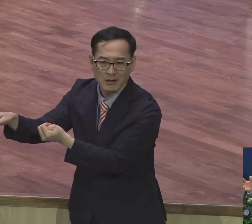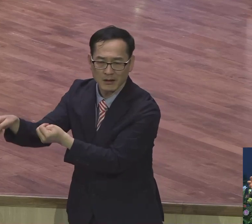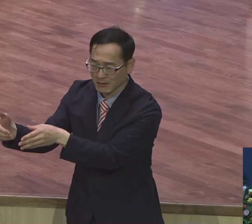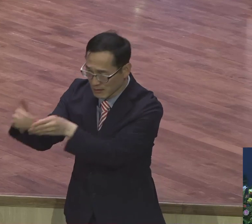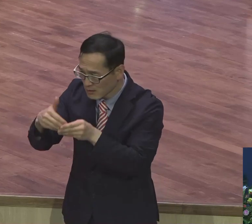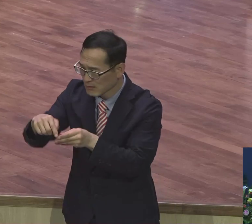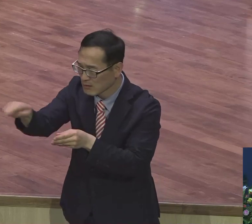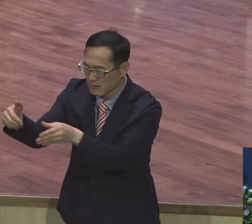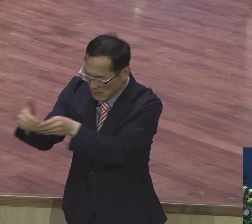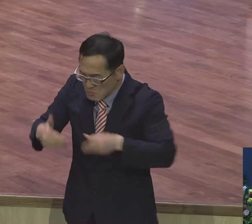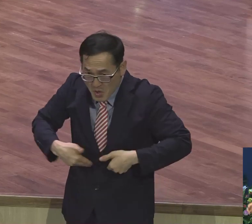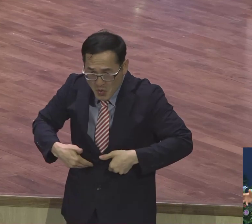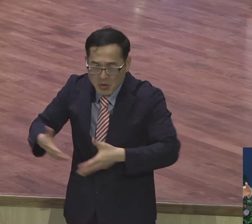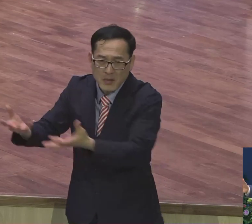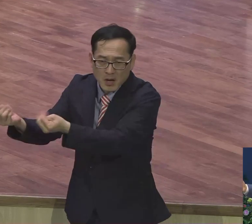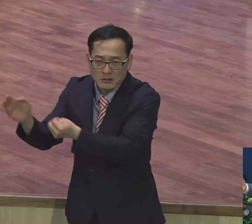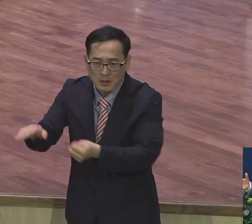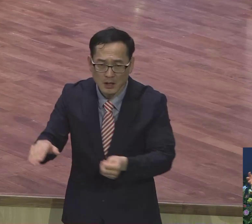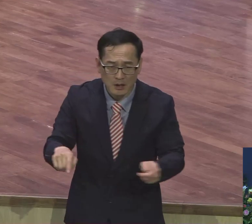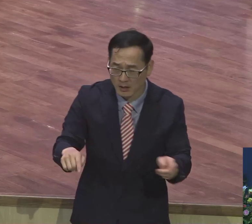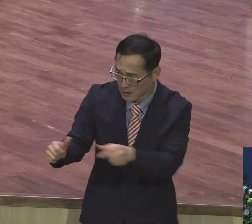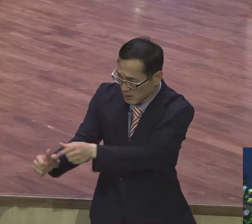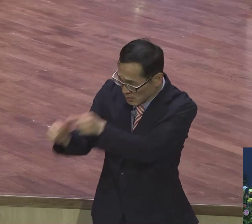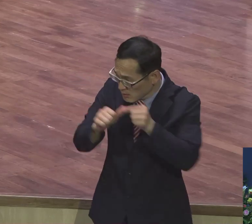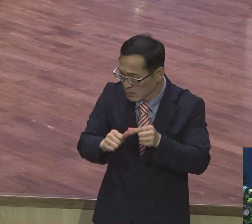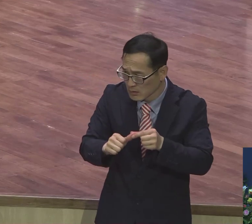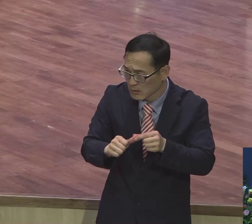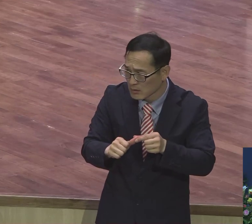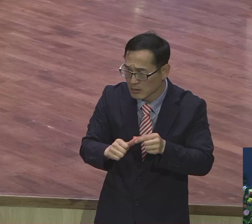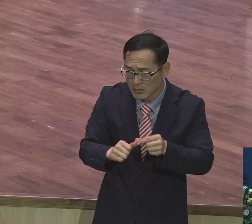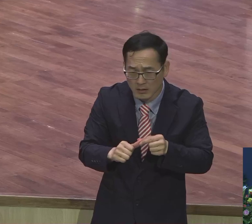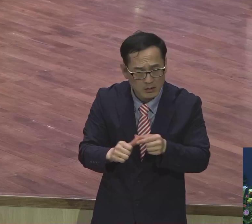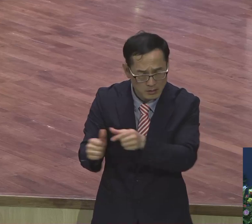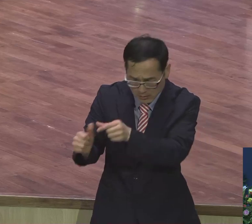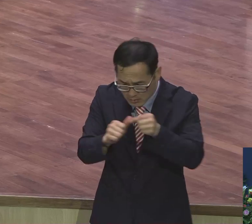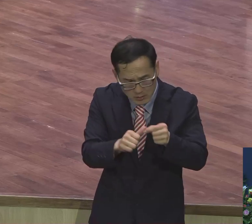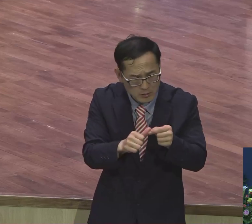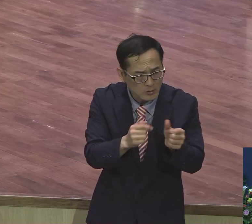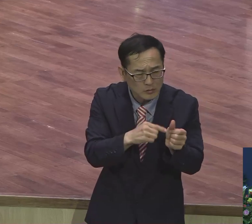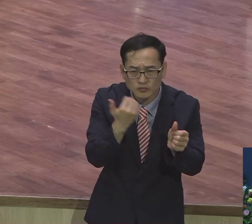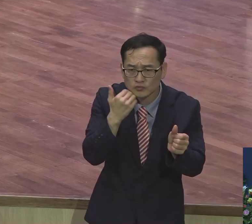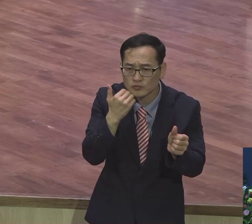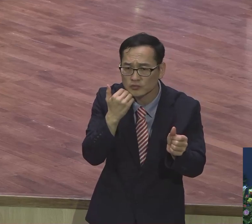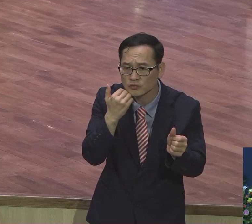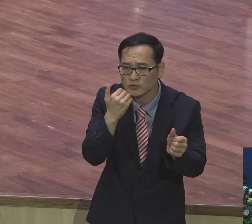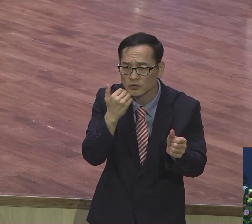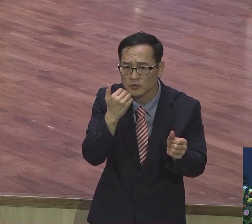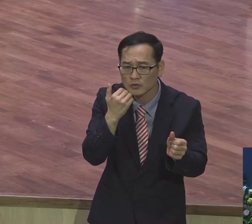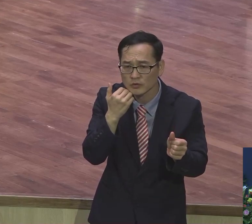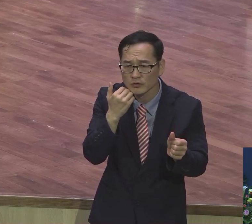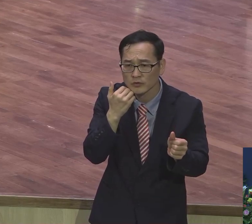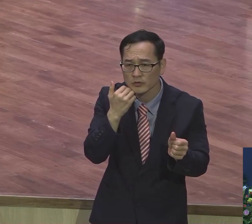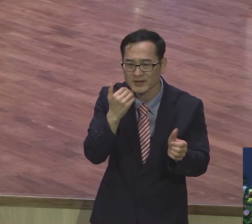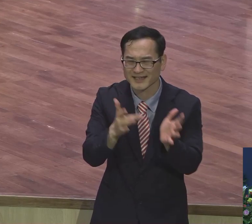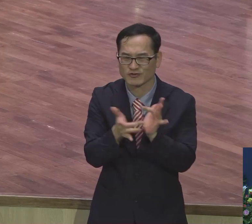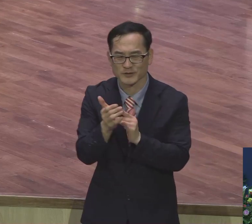불신 영혼 너무 많은데 저 영혼들 추수할 일꾼이 없다. 탄식 했다고